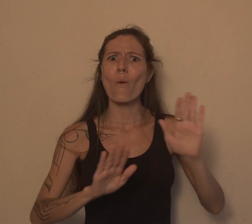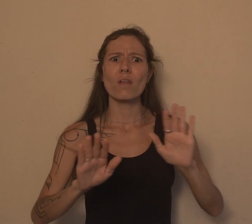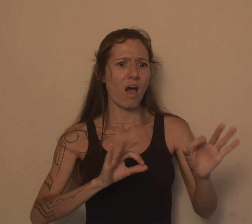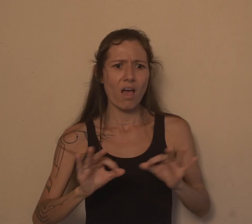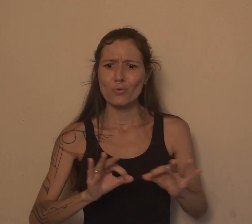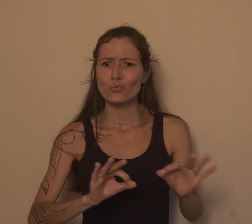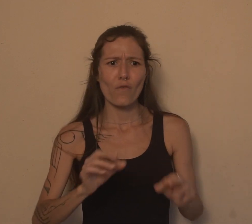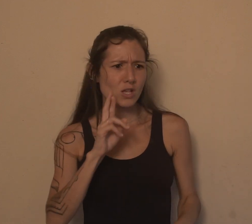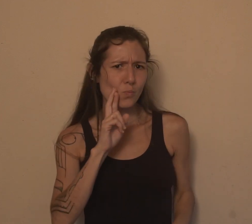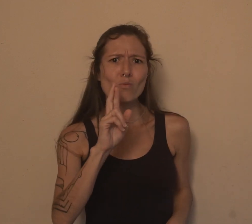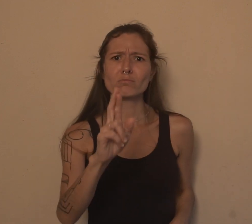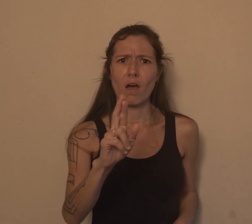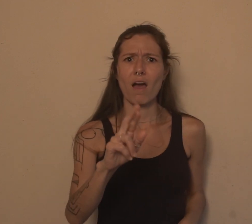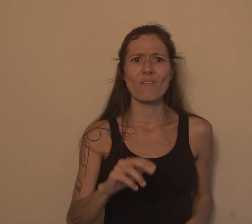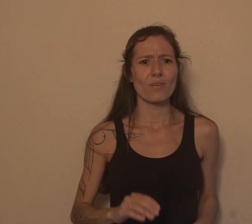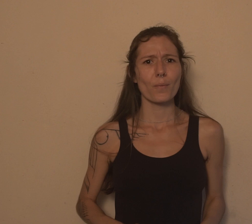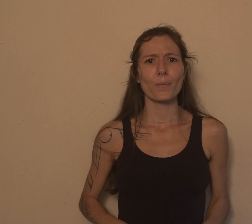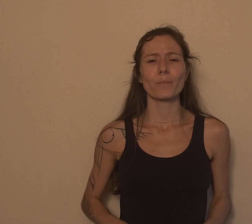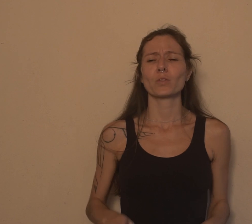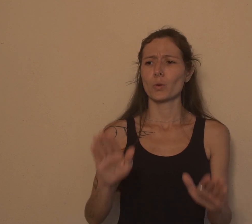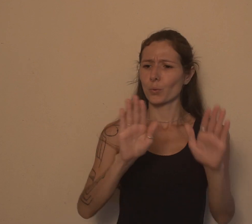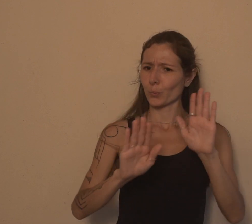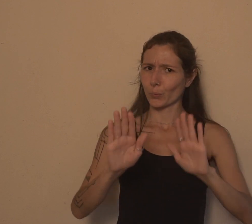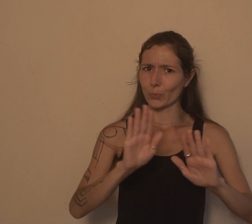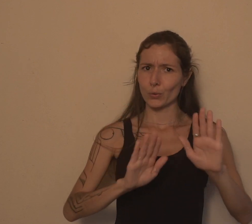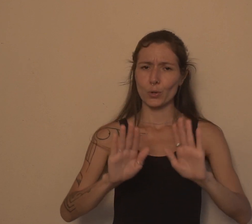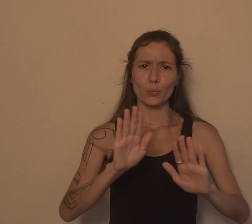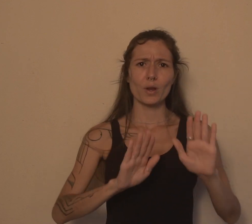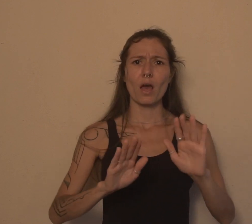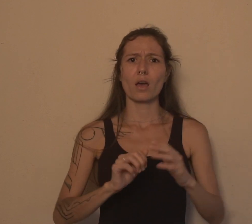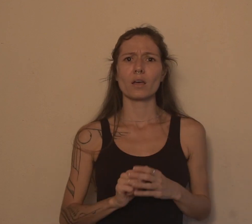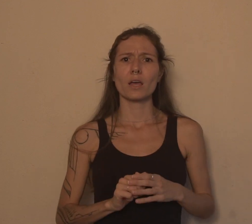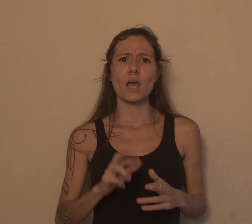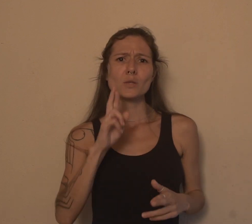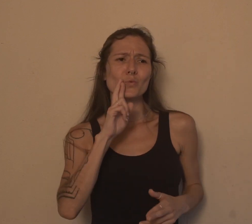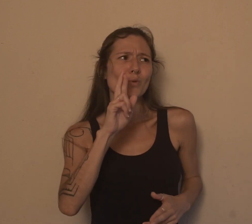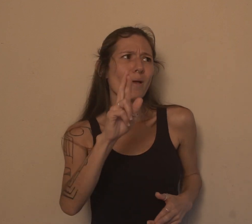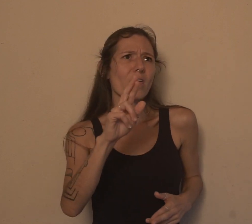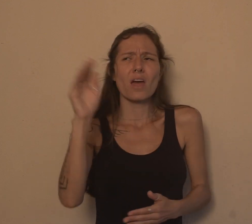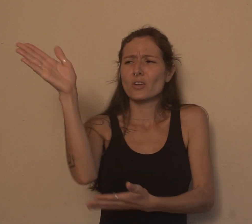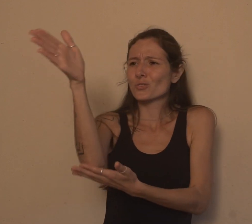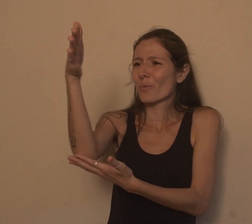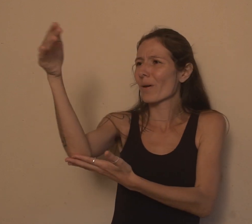probleminha que tiver, eu sou responsável, tenho, assumo uma responsabilidade por ela.